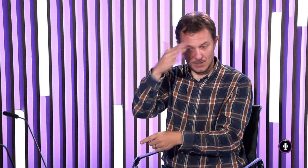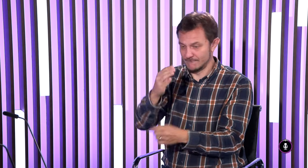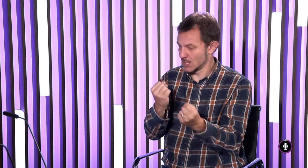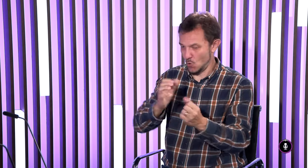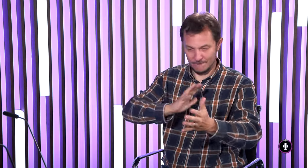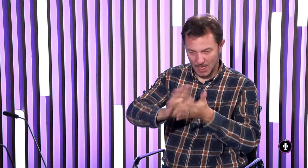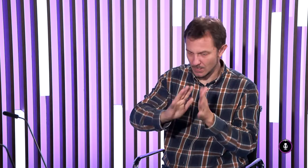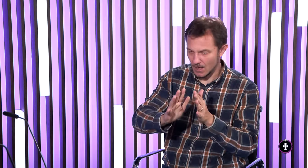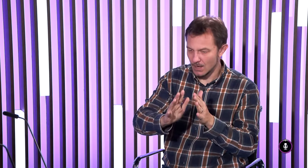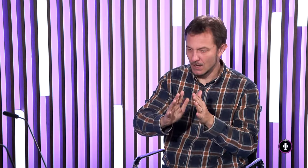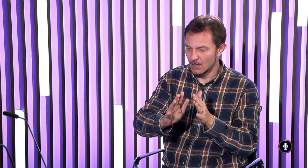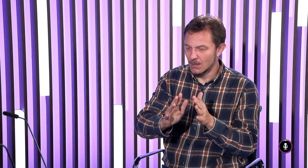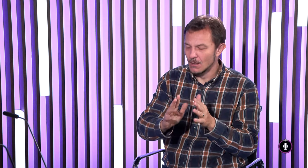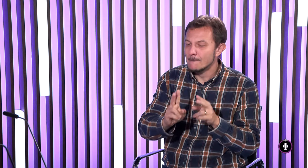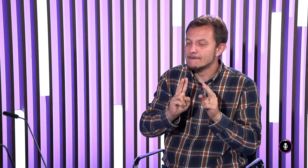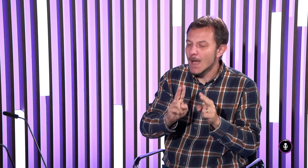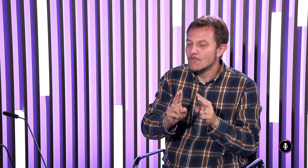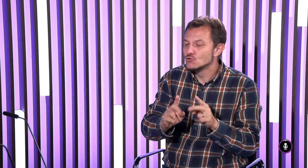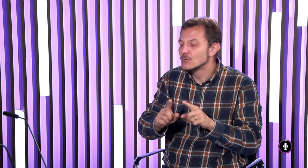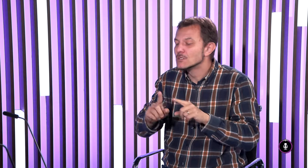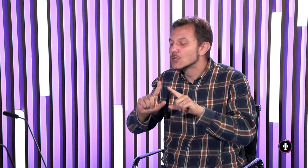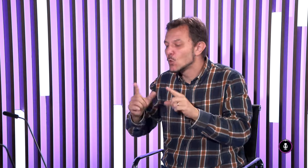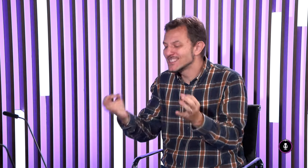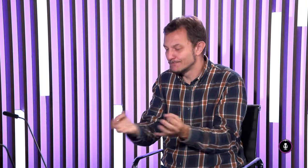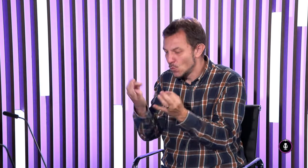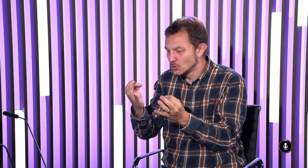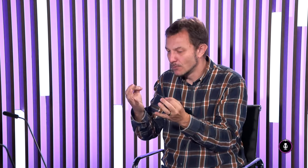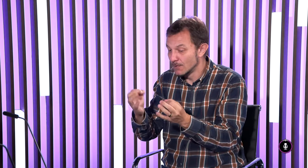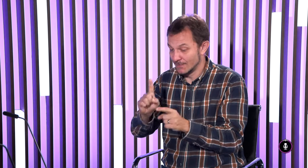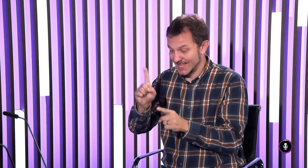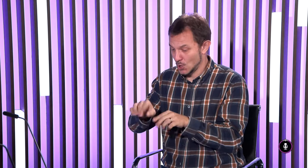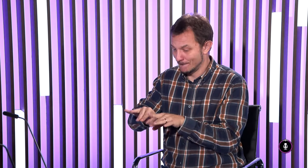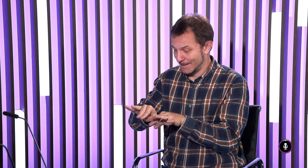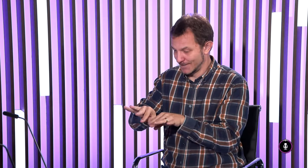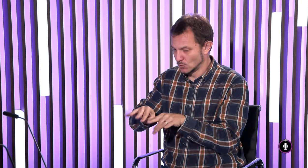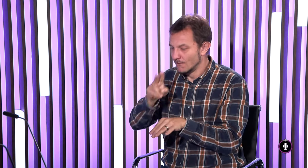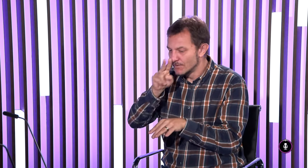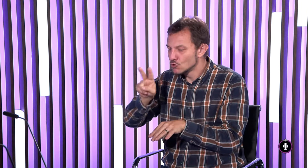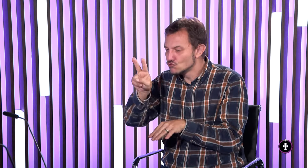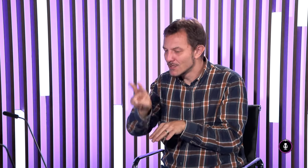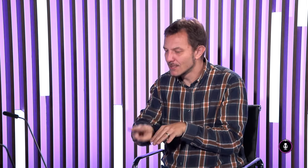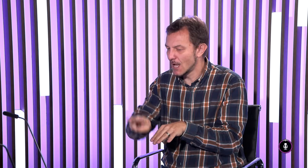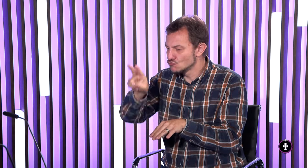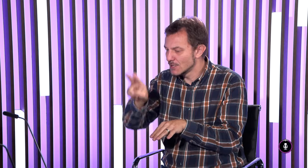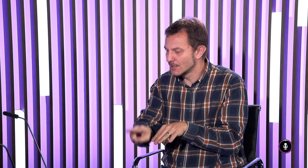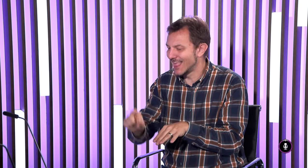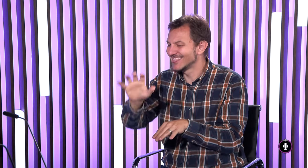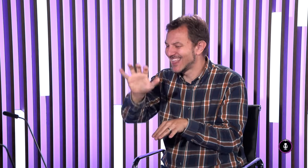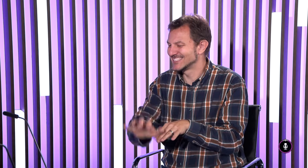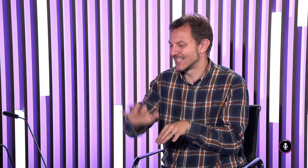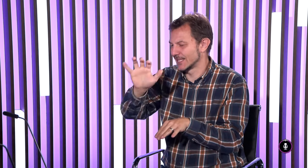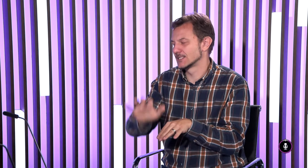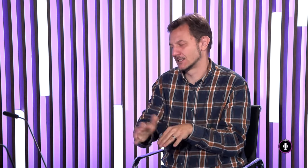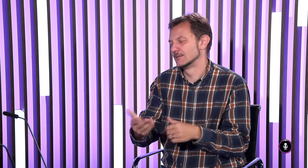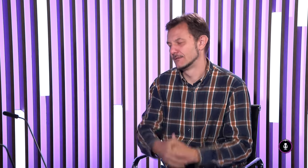prepisu ktorý nepočujúci napríklad neovláda posunky má možnosť ešte najsť taký iný spôsob môže si